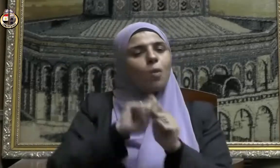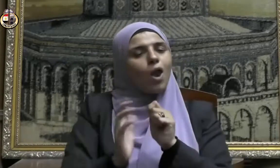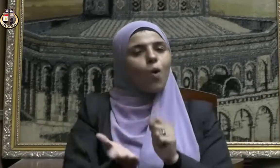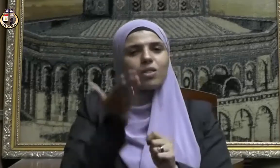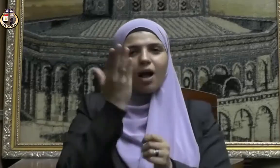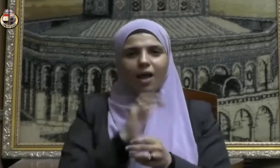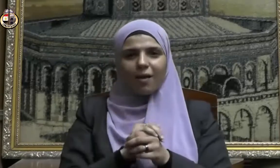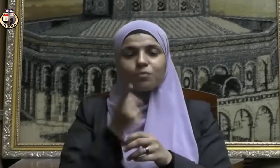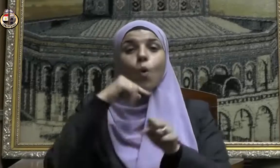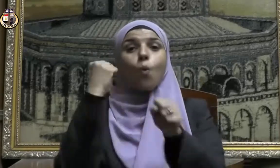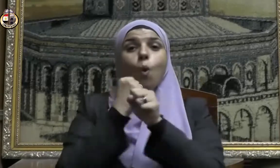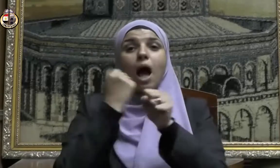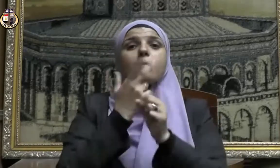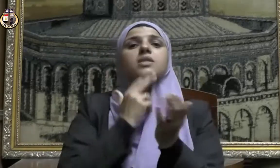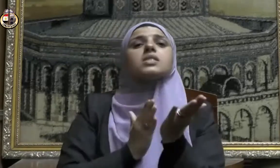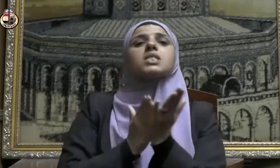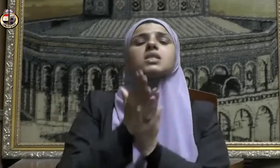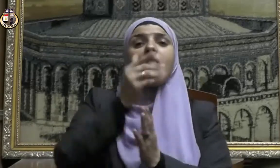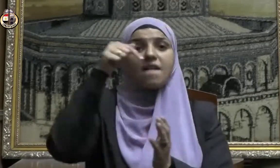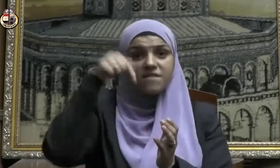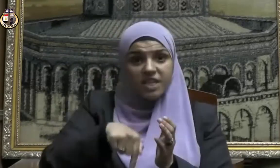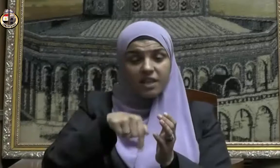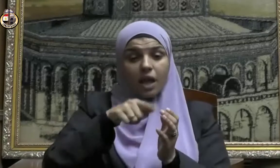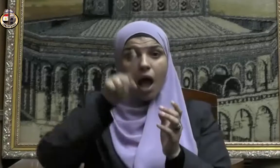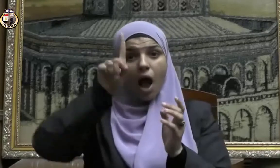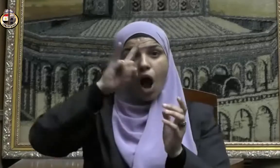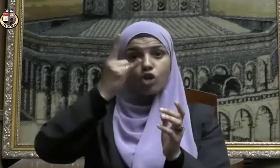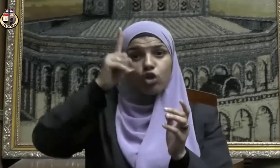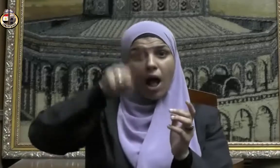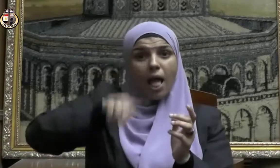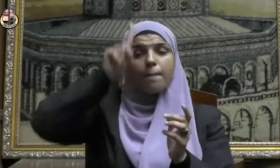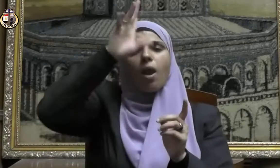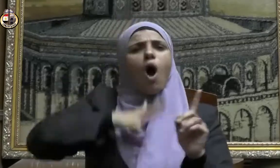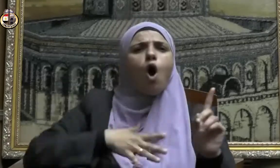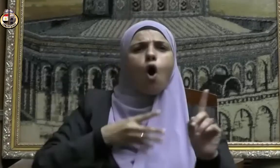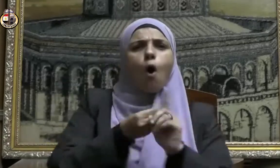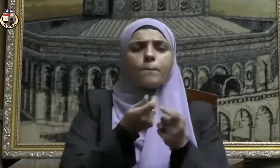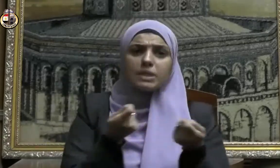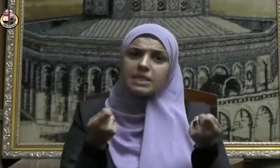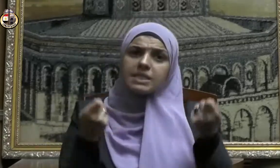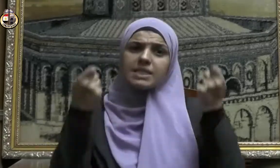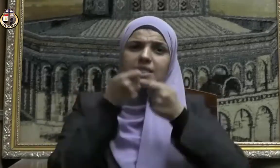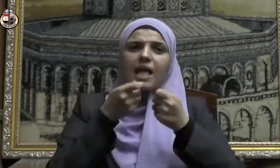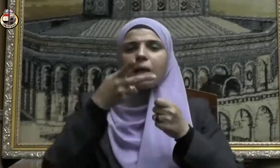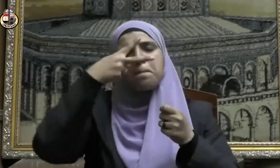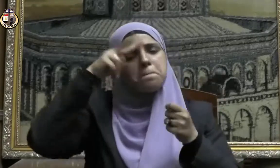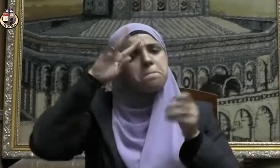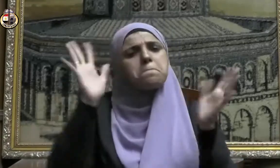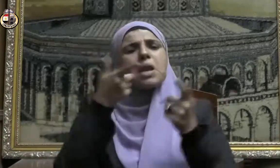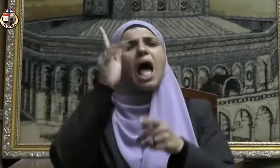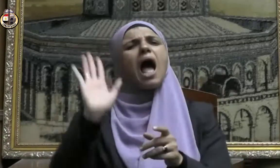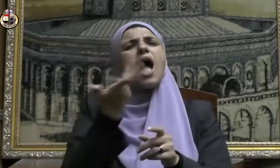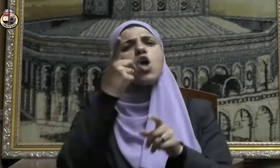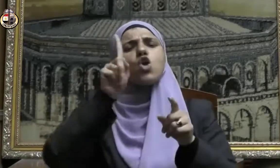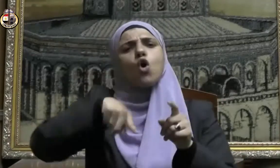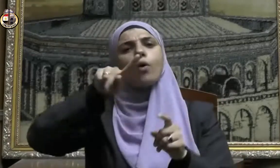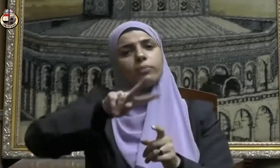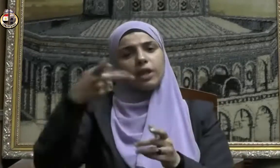والعمل الصالح فيها أحب إلى الله عز وجل من غيرها فهي